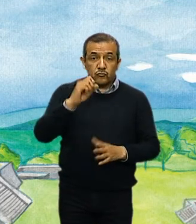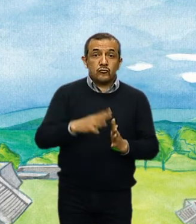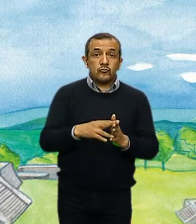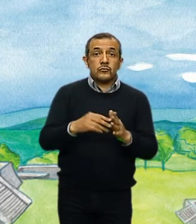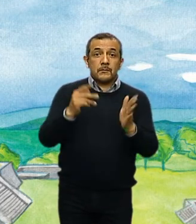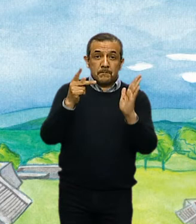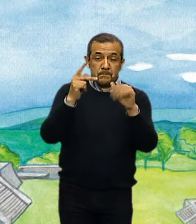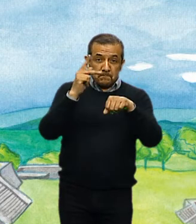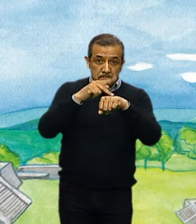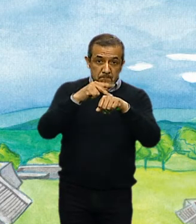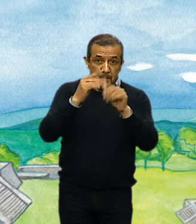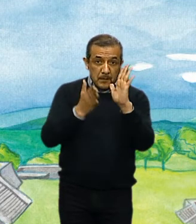¿verdad, Xichical?